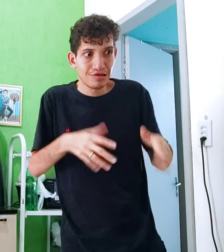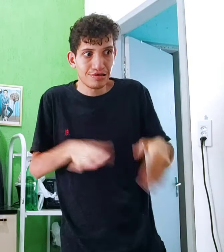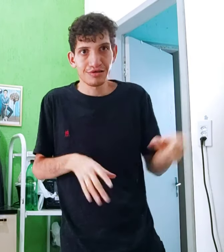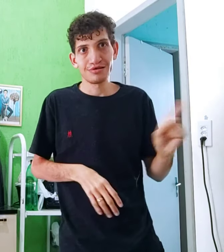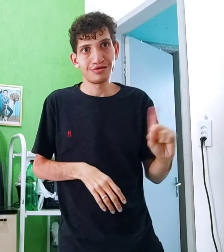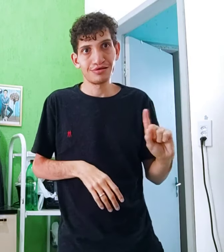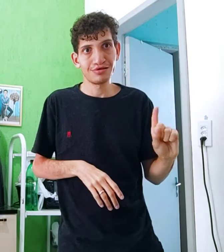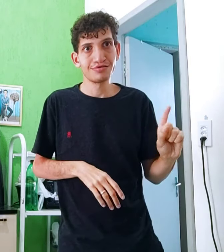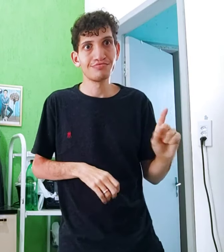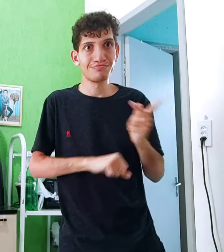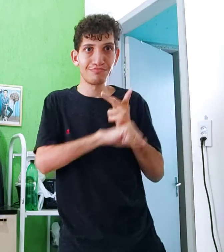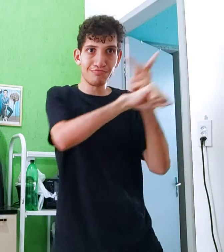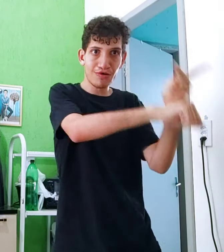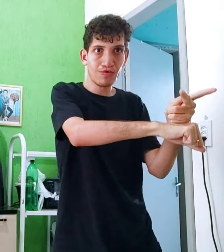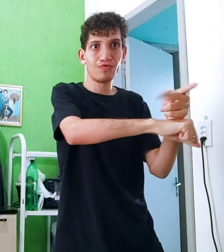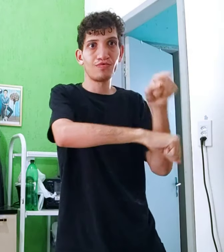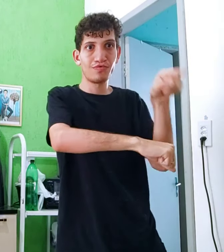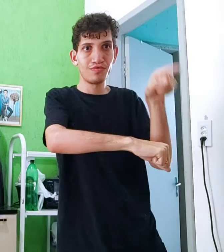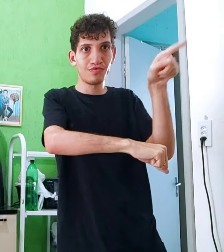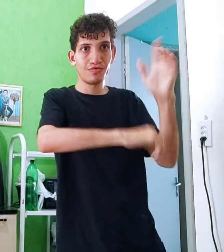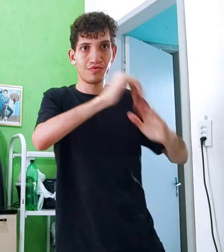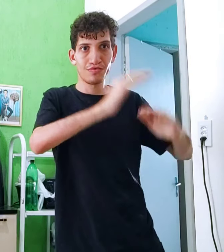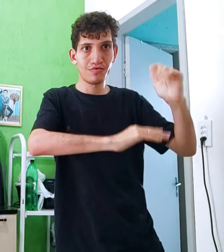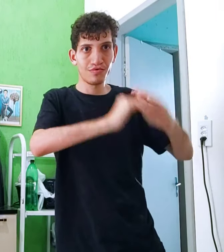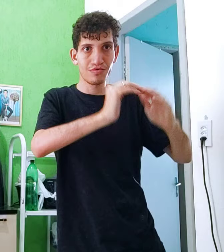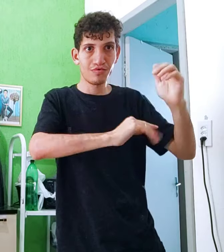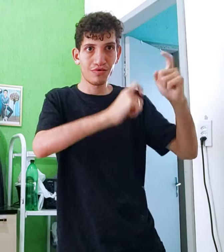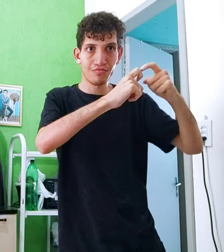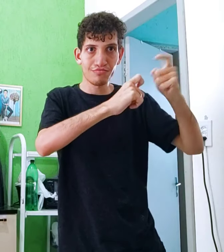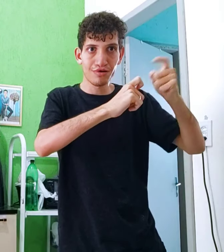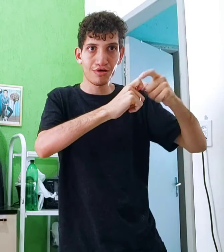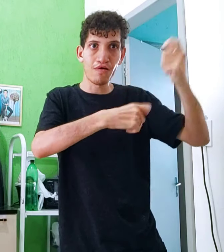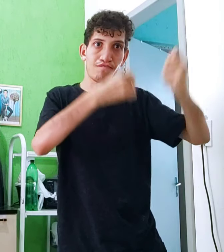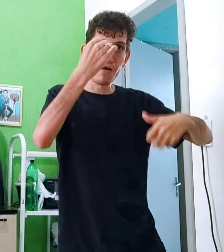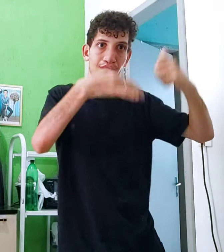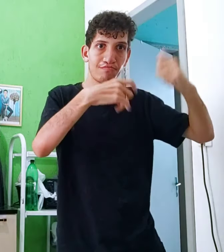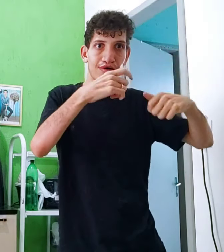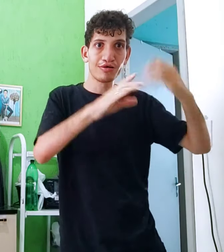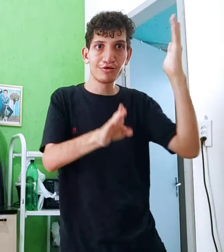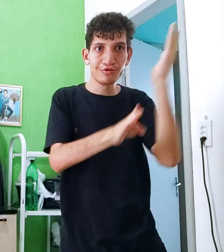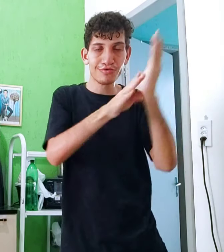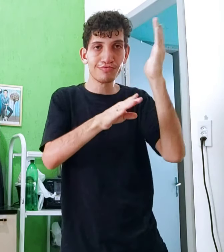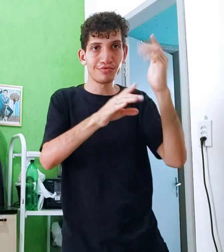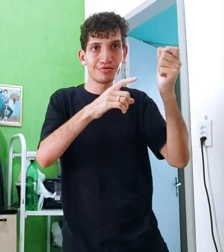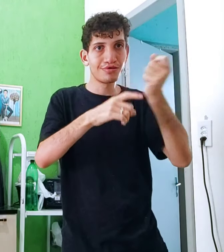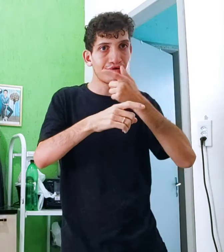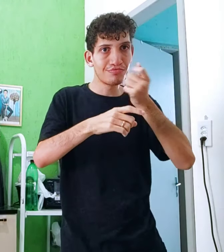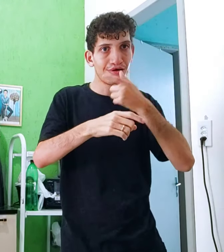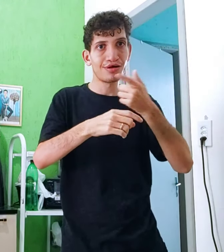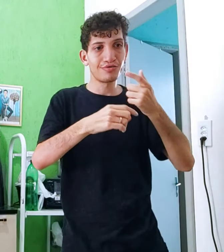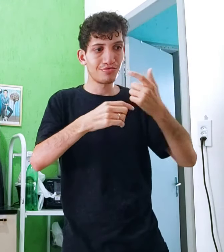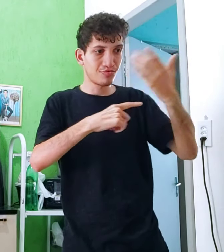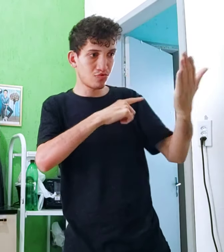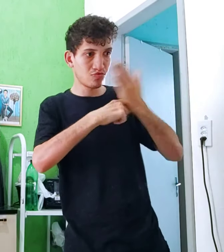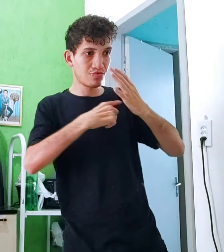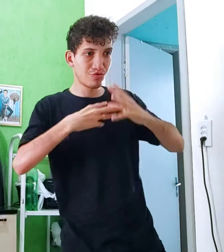Mas, deixa pra lá não. Procura. Profissional. Médio. Pra te explicar. Pra te ajudar. Olha o